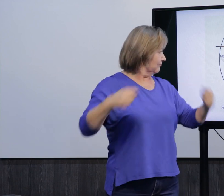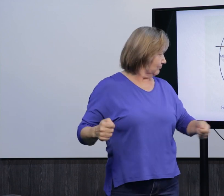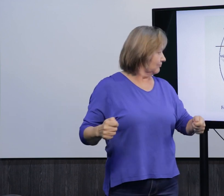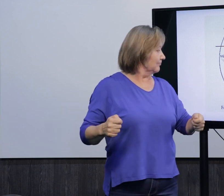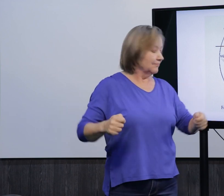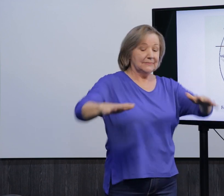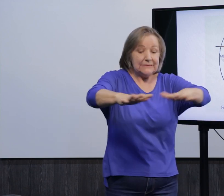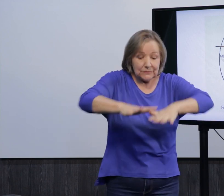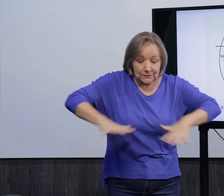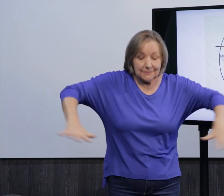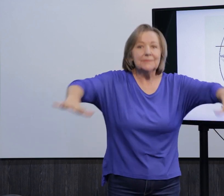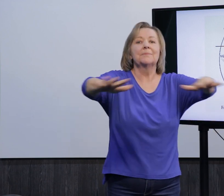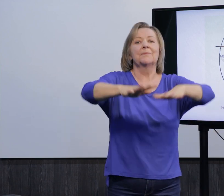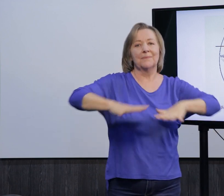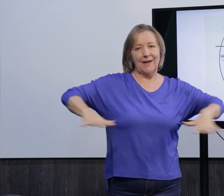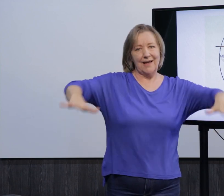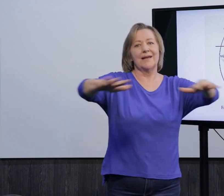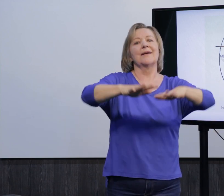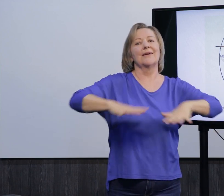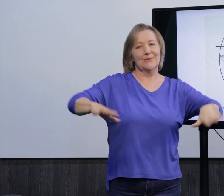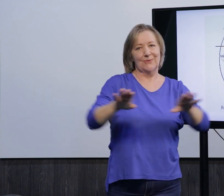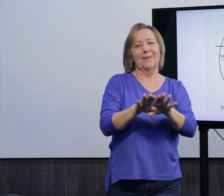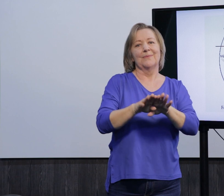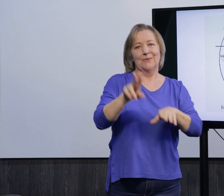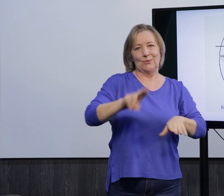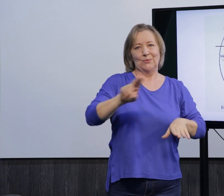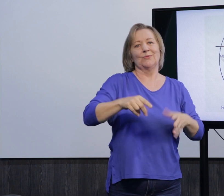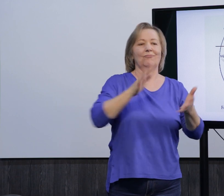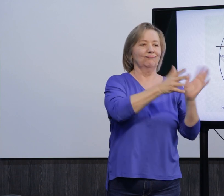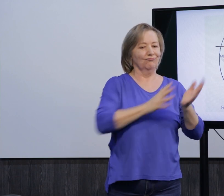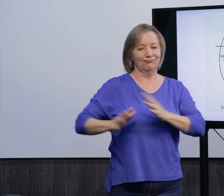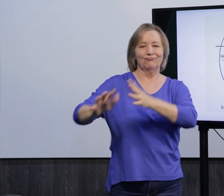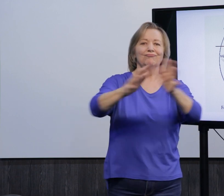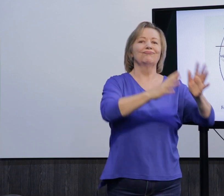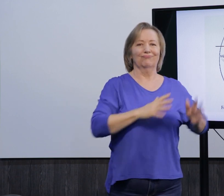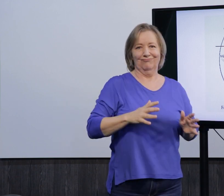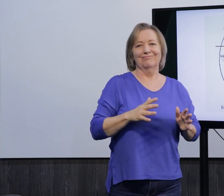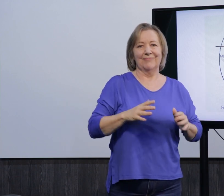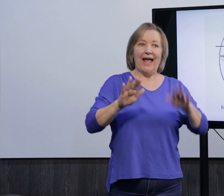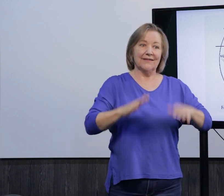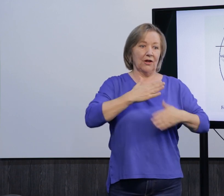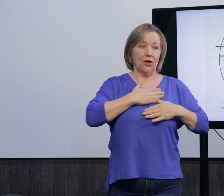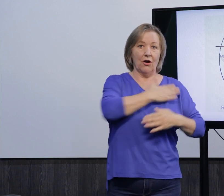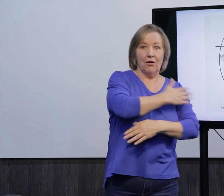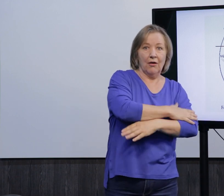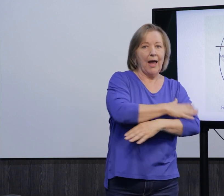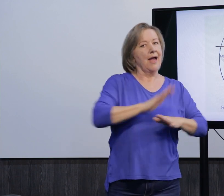pra cima, né, fazer dessa forma, né, então esse é o nosso espaço de sinalização, né, onde a gente pode usar a língua de